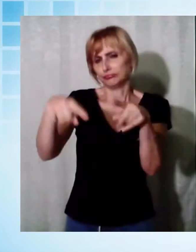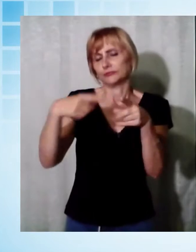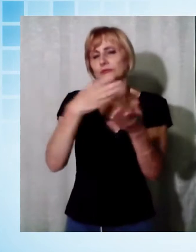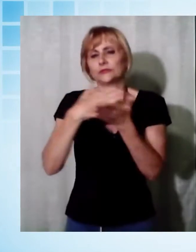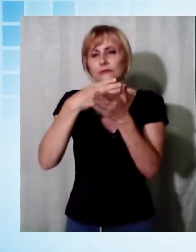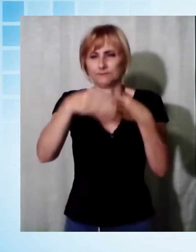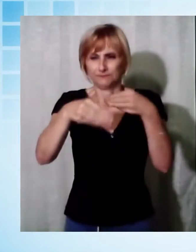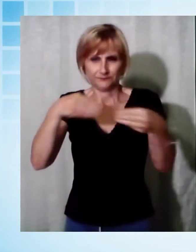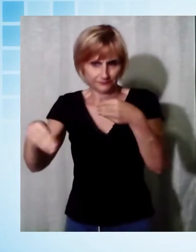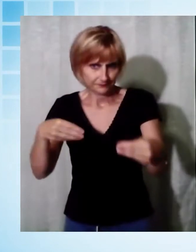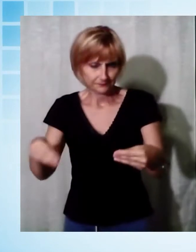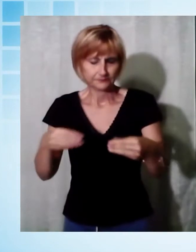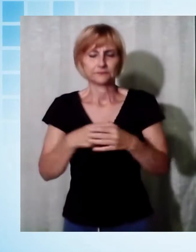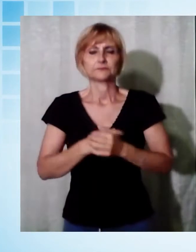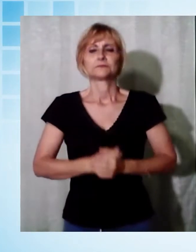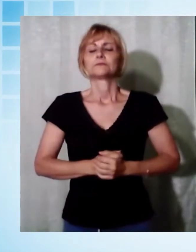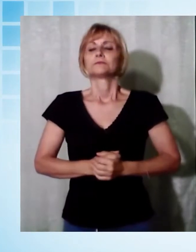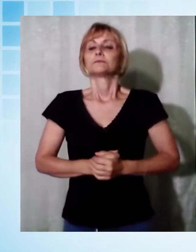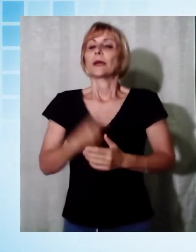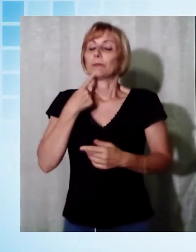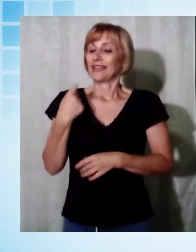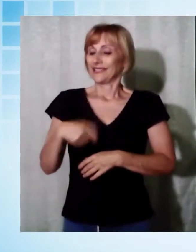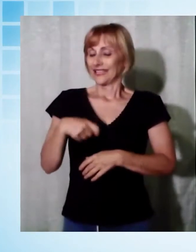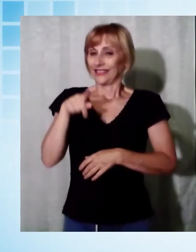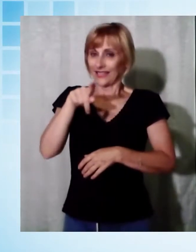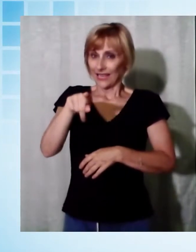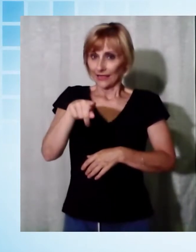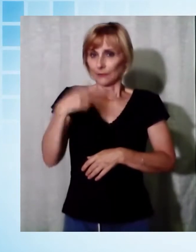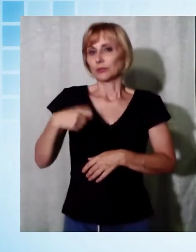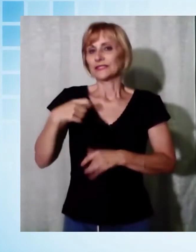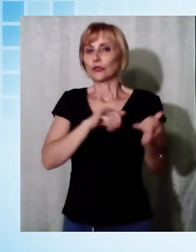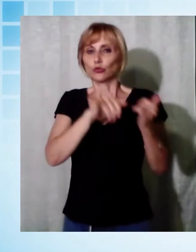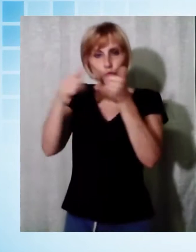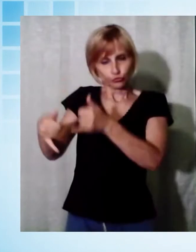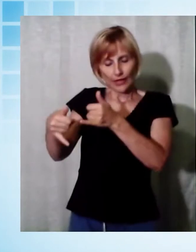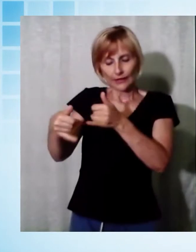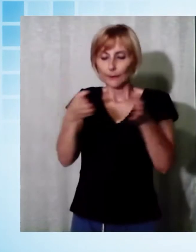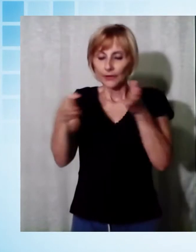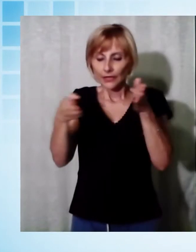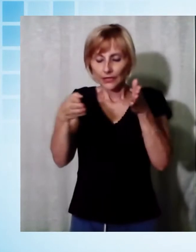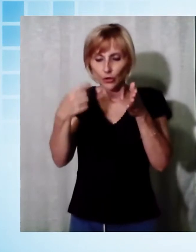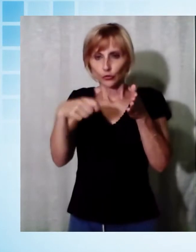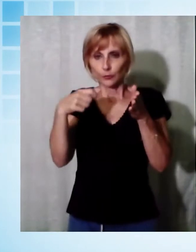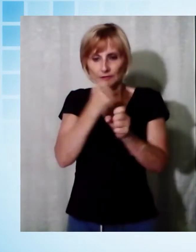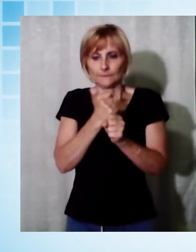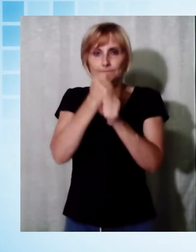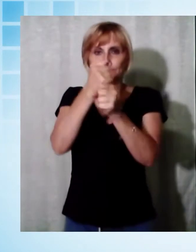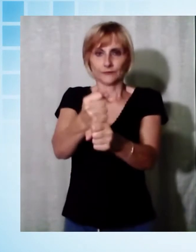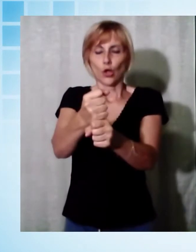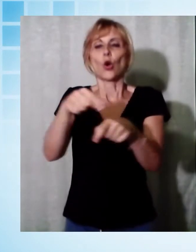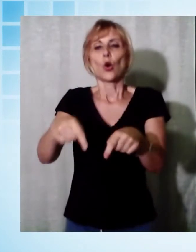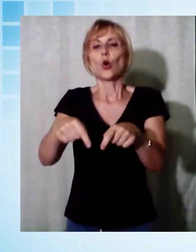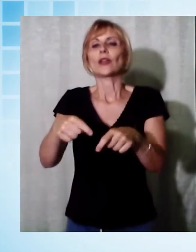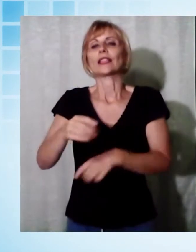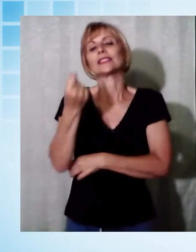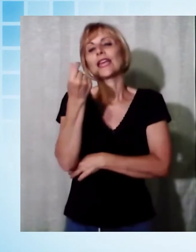Datofori si conclude con questo service il periodo di presidenza la cui campana passerà all'attuale tesoriere Antonio Tonelli.